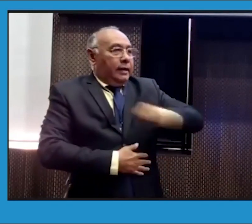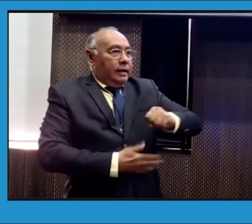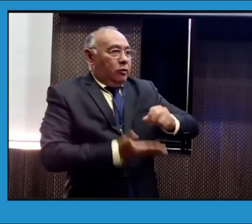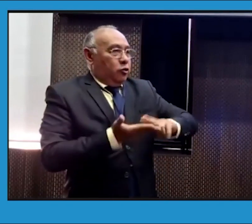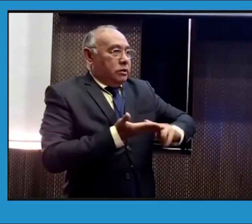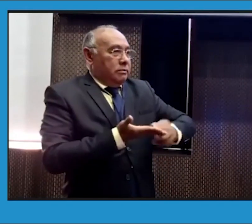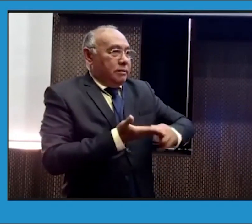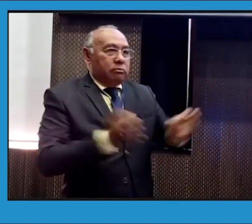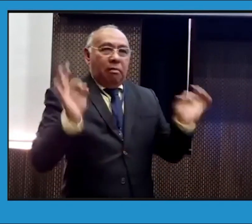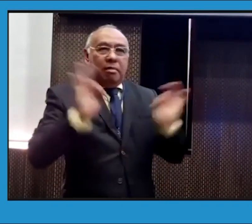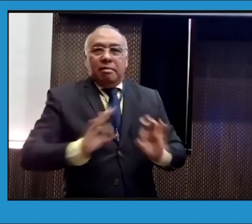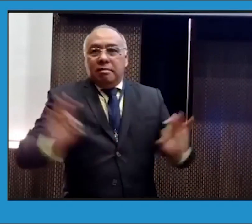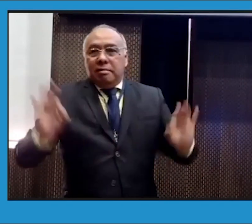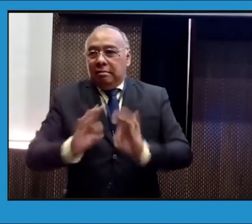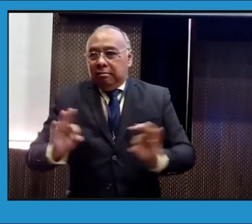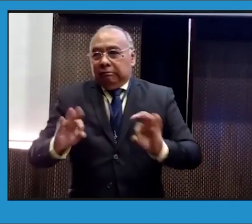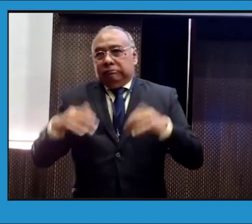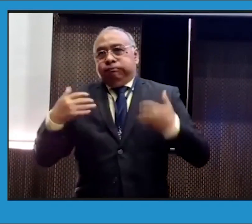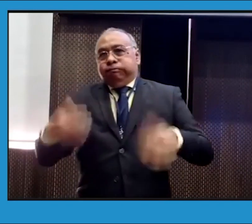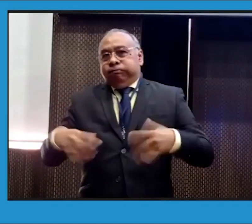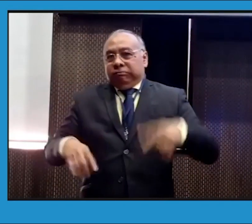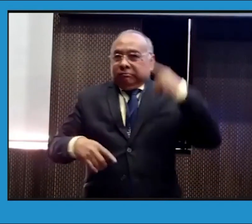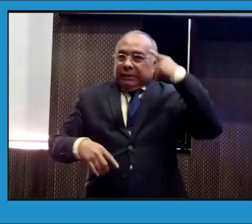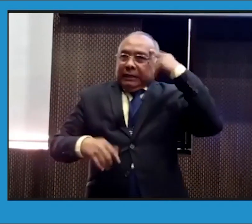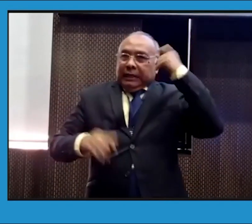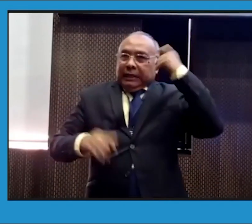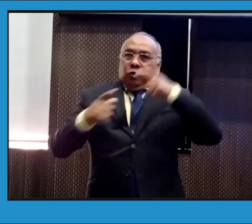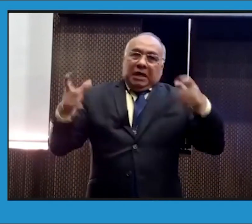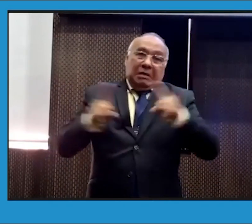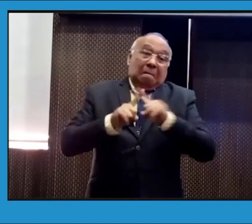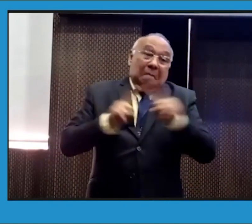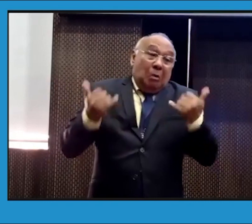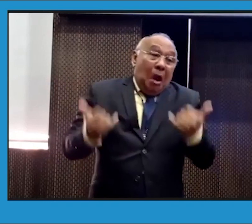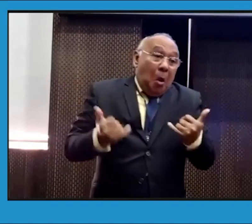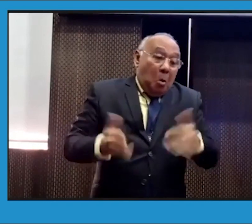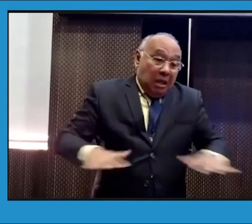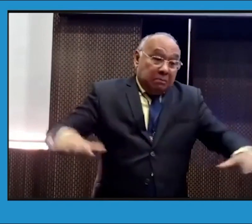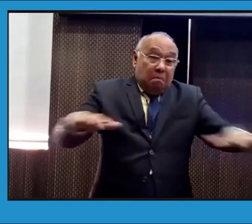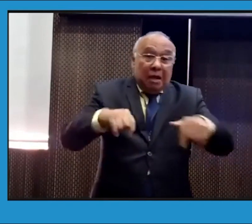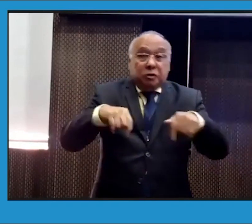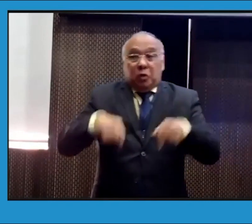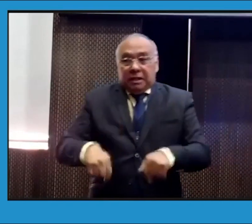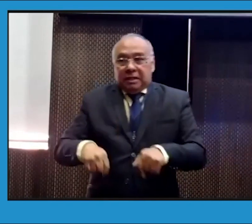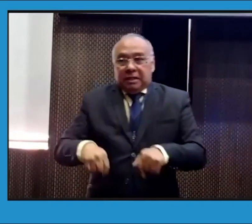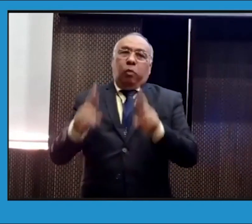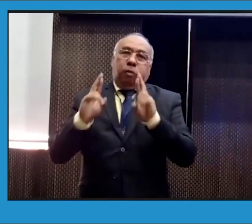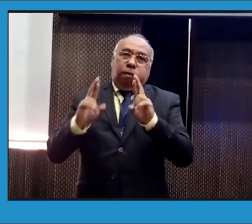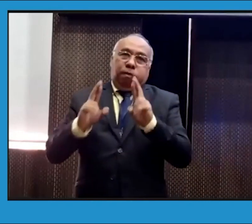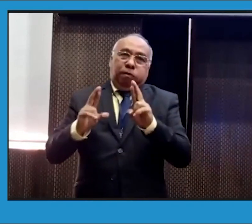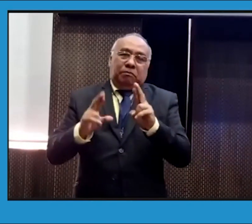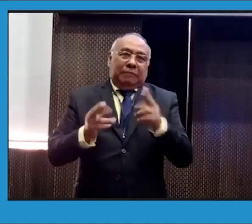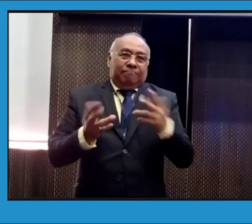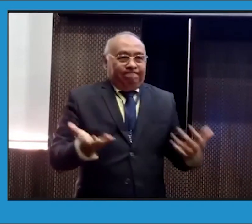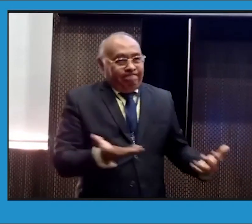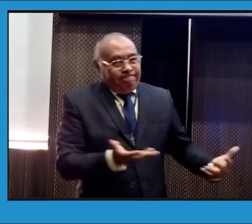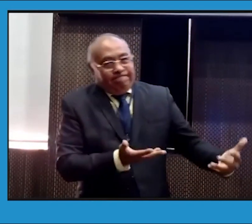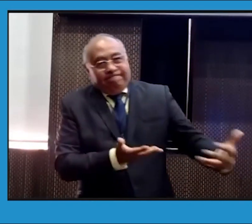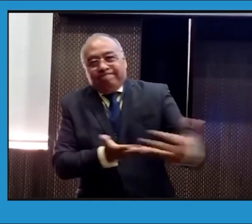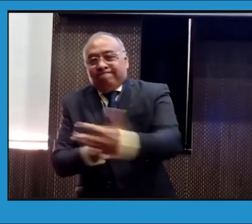la garantía del derecho, pero no tenemos la garantía del derecho, que en este caso es el servicio de interpretación. En este espacio lo tenemos y pues bueno,